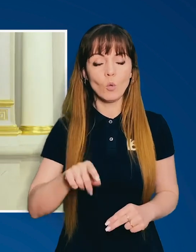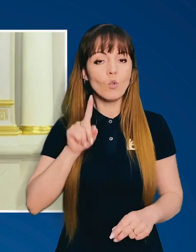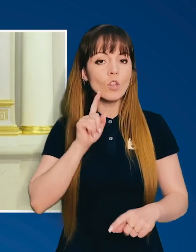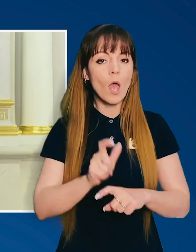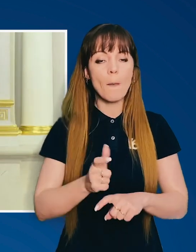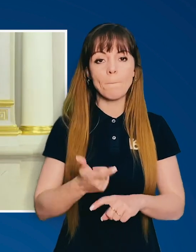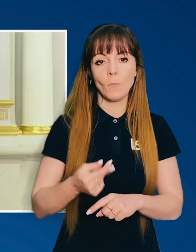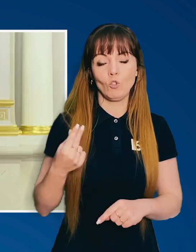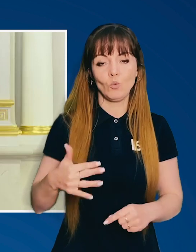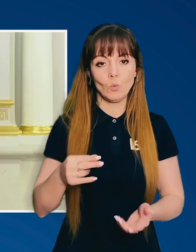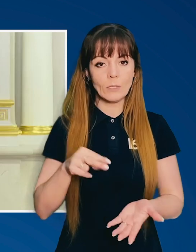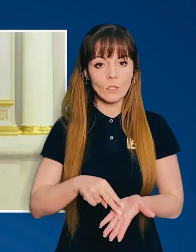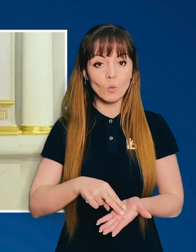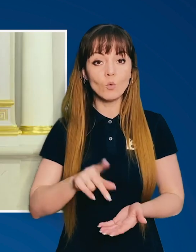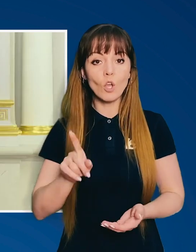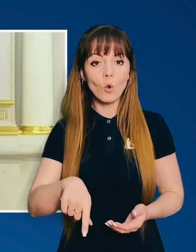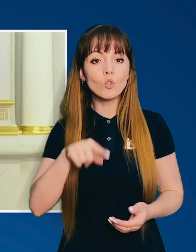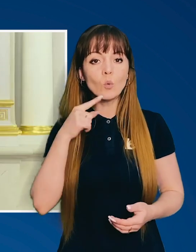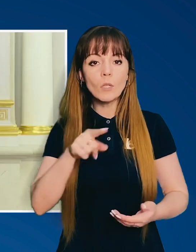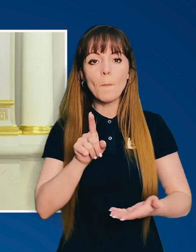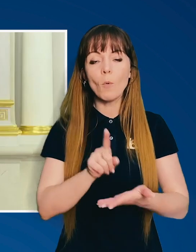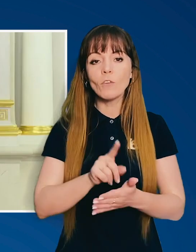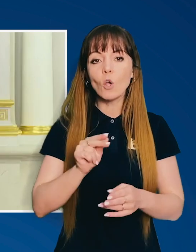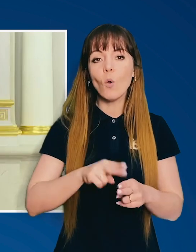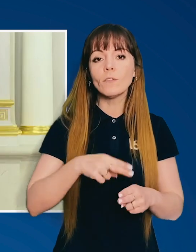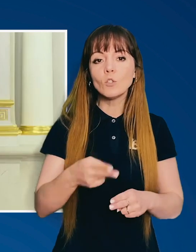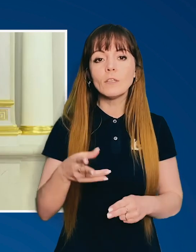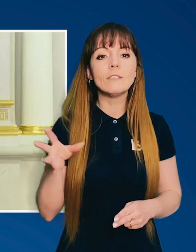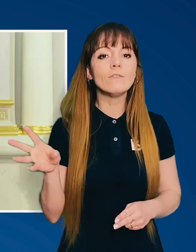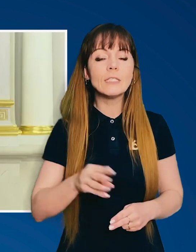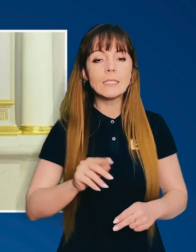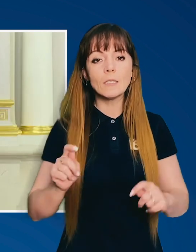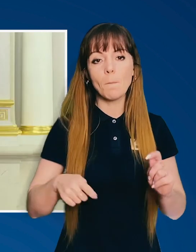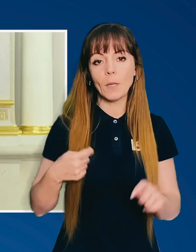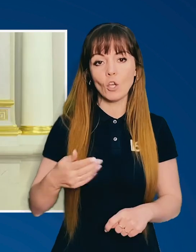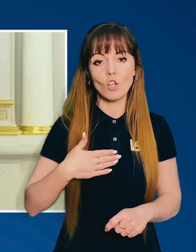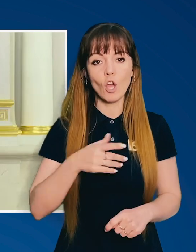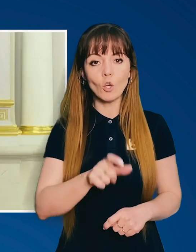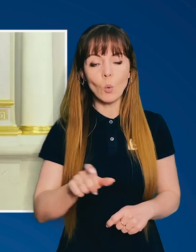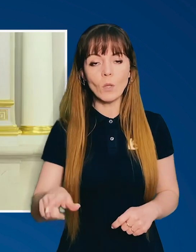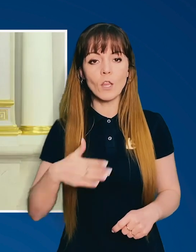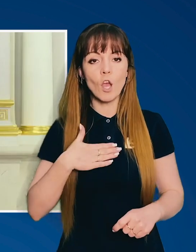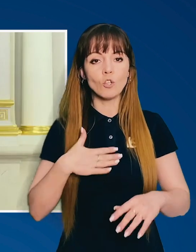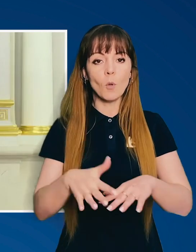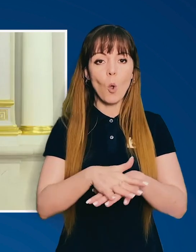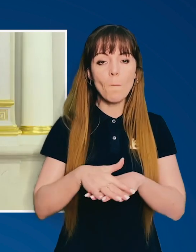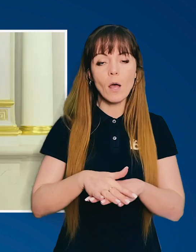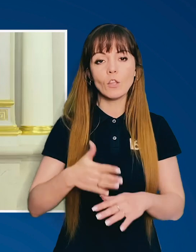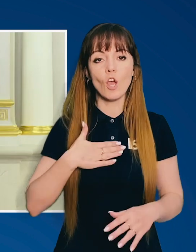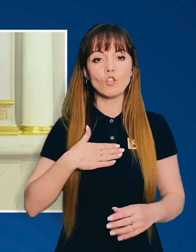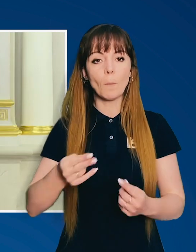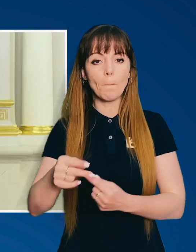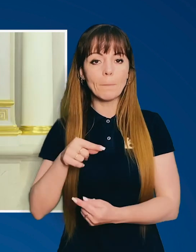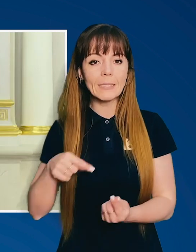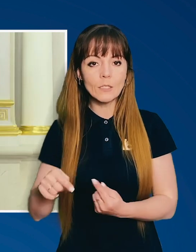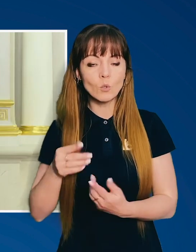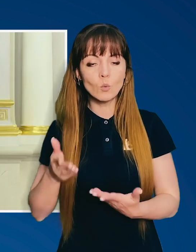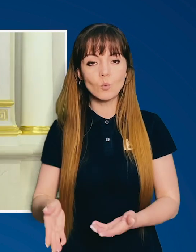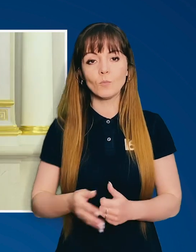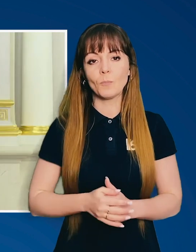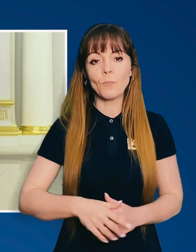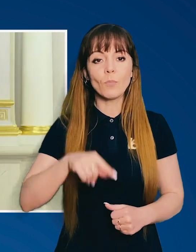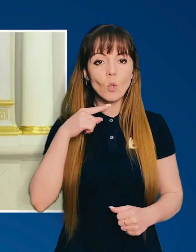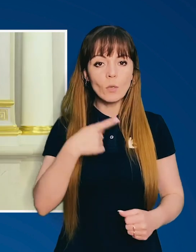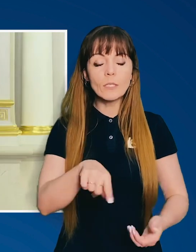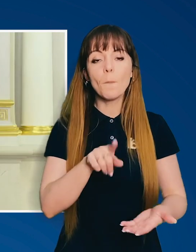за цю війну найбільшу ціну. Також Росія повинна компенсувати всі збитки нашим людям, нашим громадам, нашому